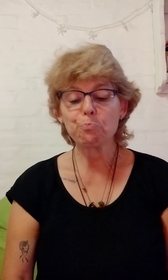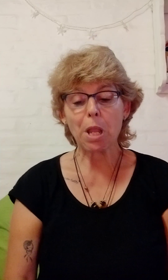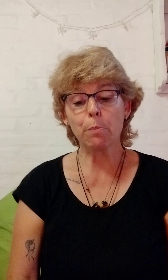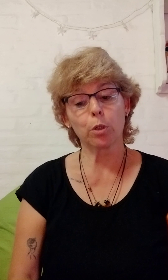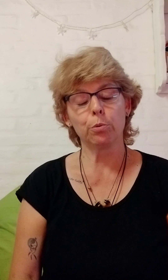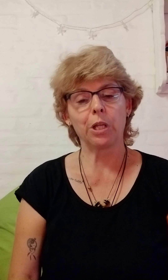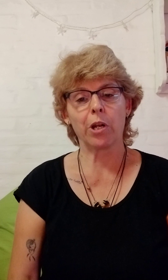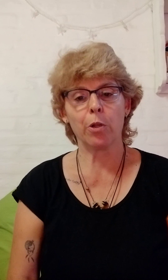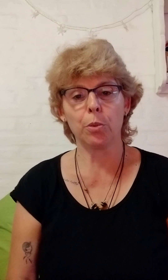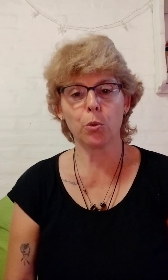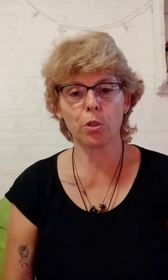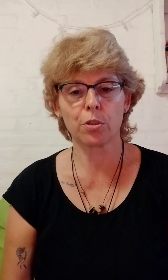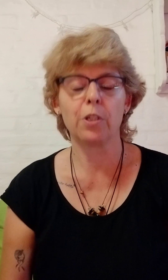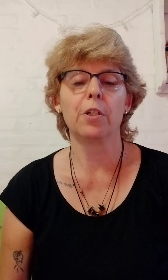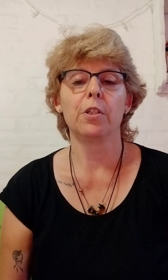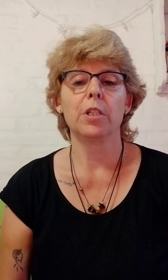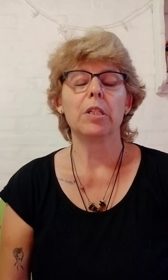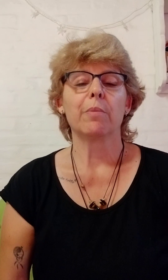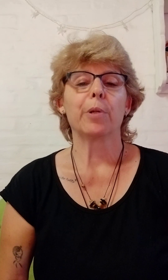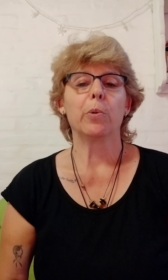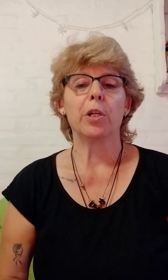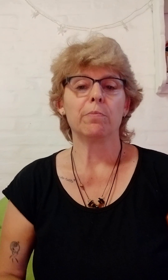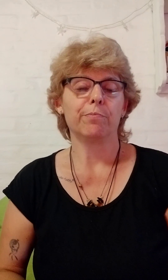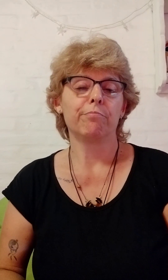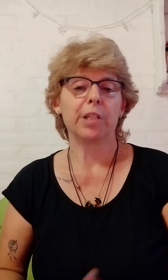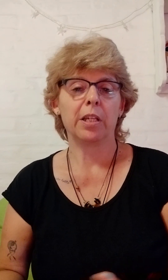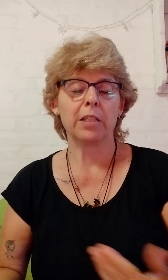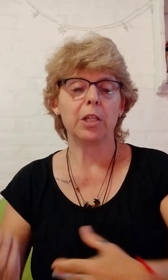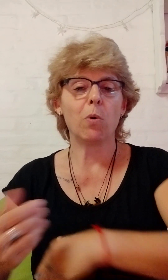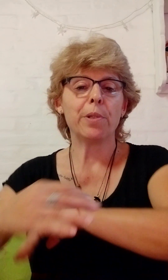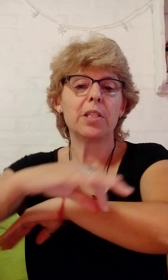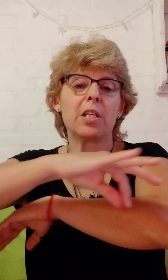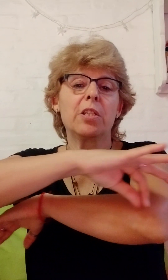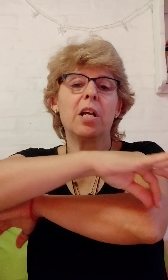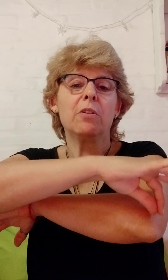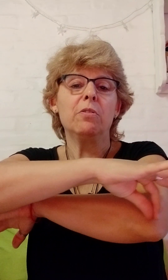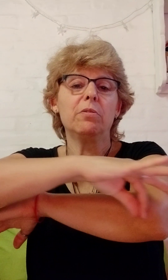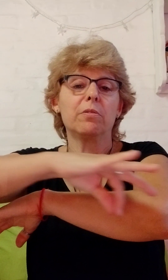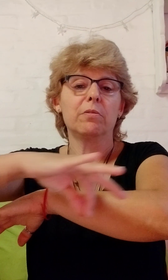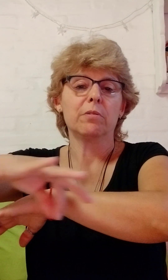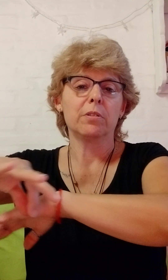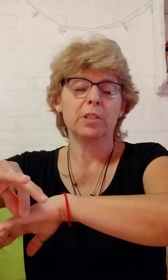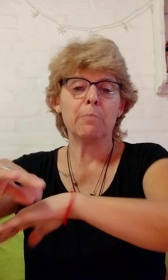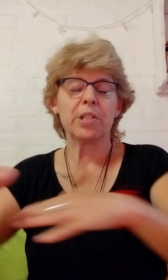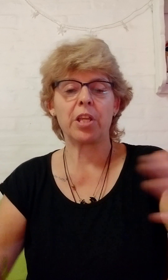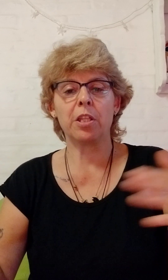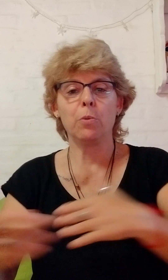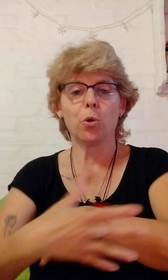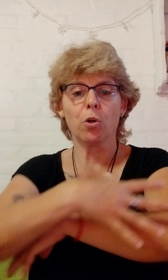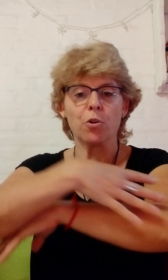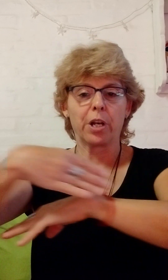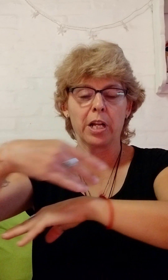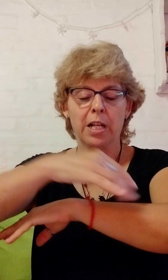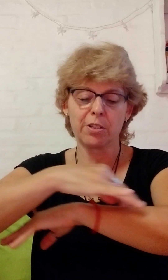Por computadora. Los dibujos. Pero bueno. Antiguamente se hacía. ¿No? Mesas de dibujo. Con reglas.